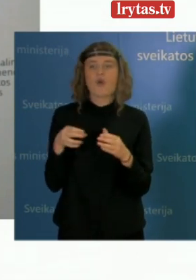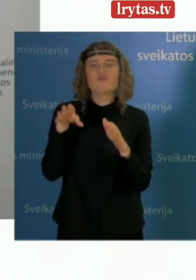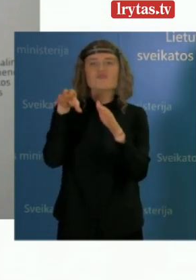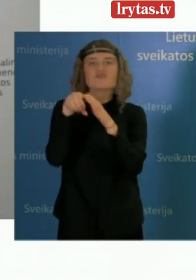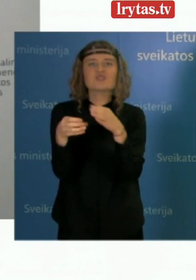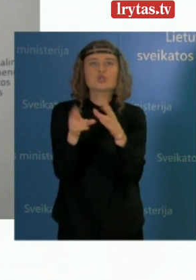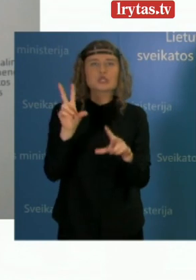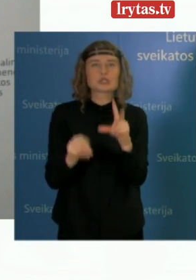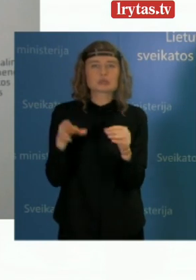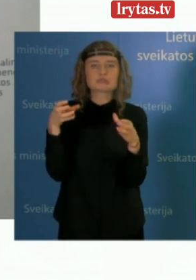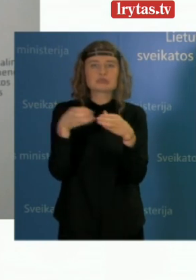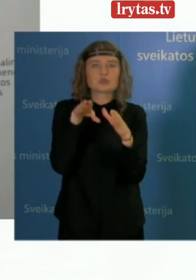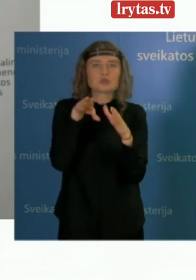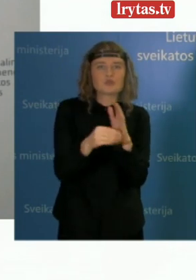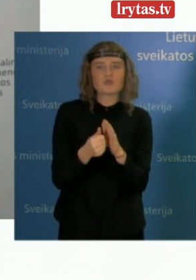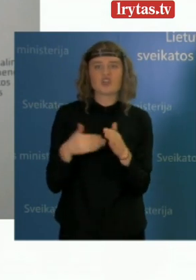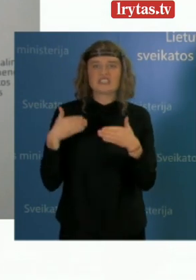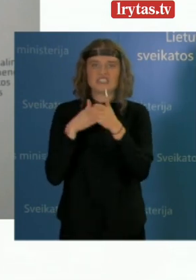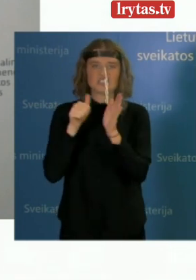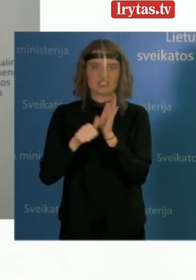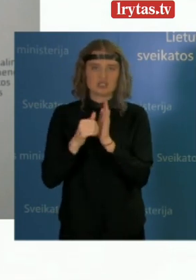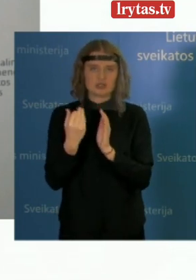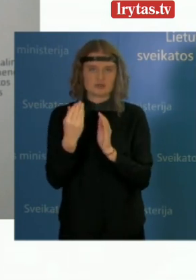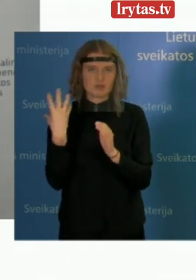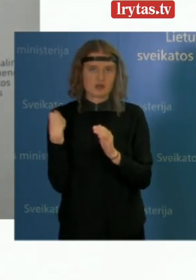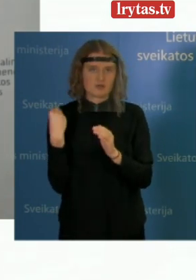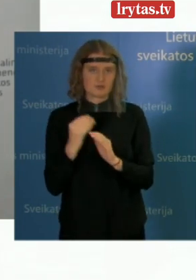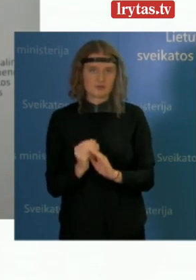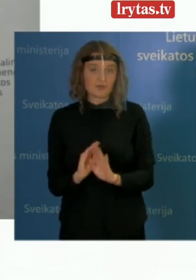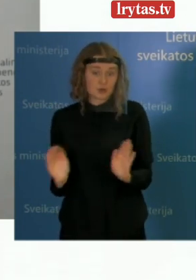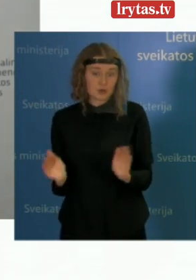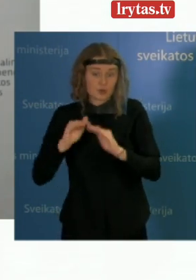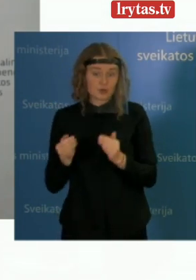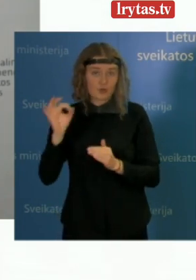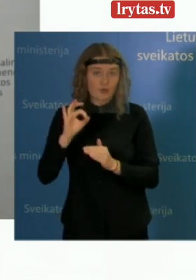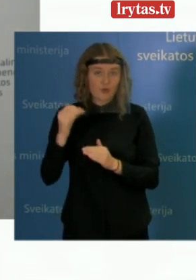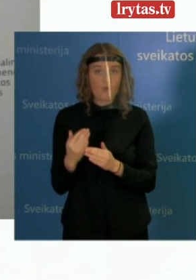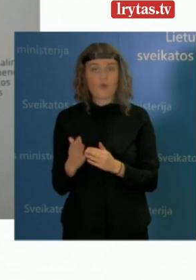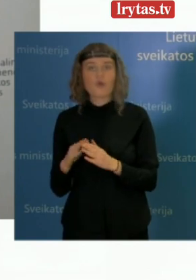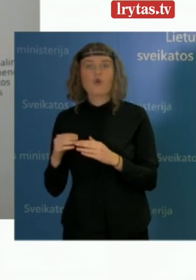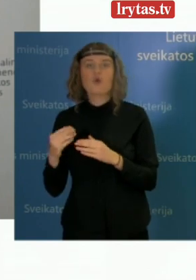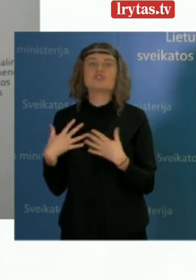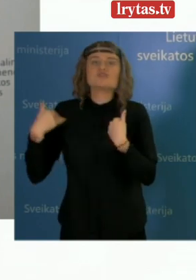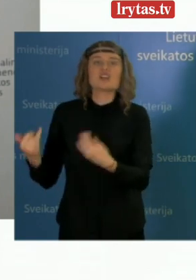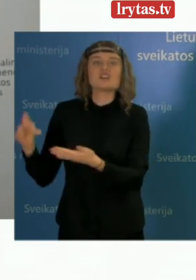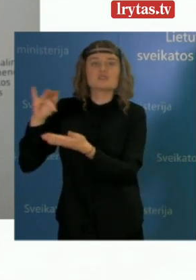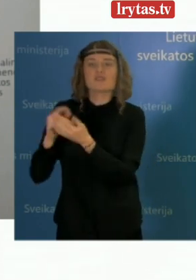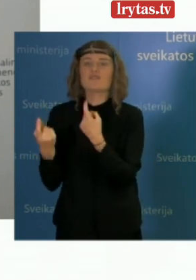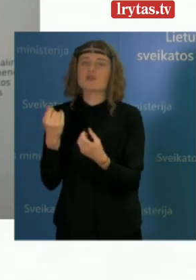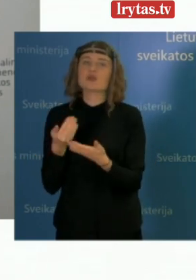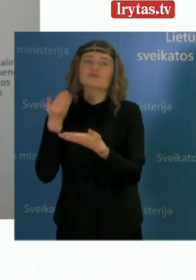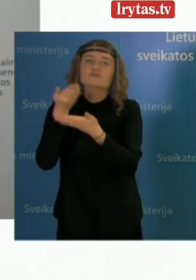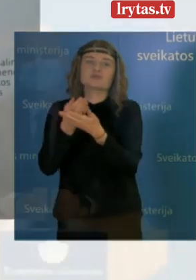yra buvo jaunesnis nei 60 metų amžiaus. Tai tik aš atrumpu iš Nacionalinės visuomenės veikatos centra būtų tokie duomenis. Ačiū